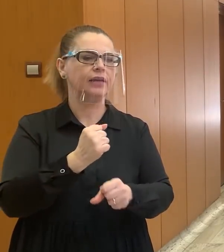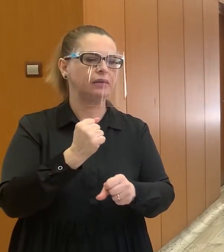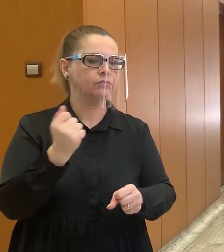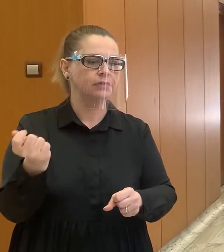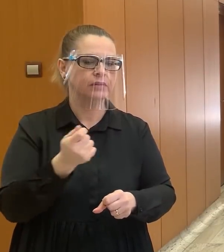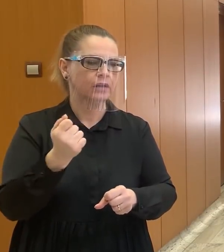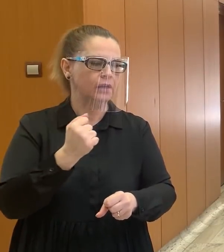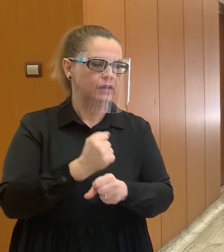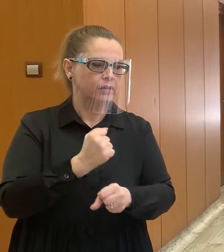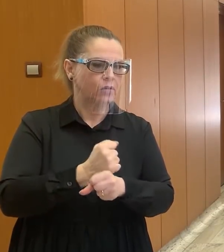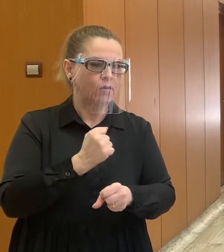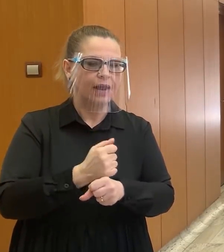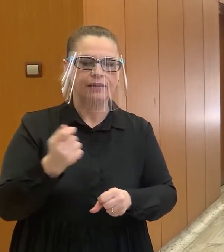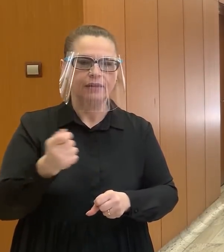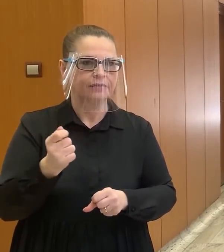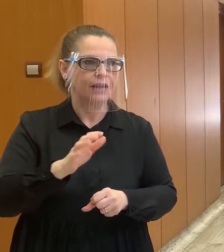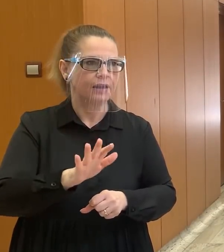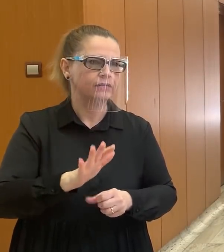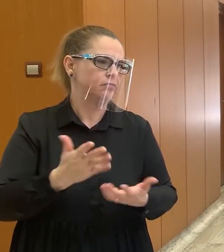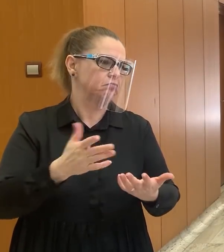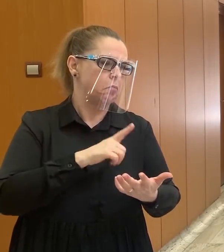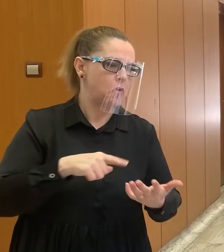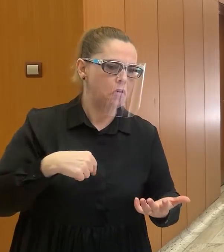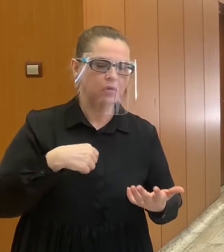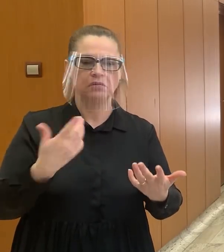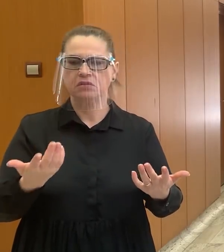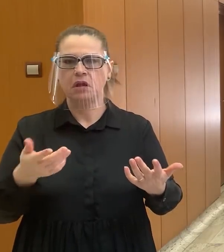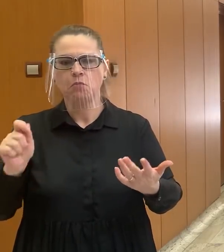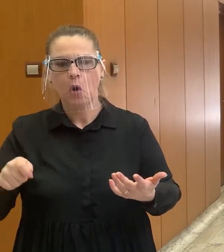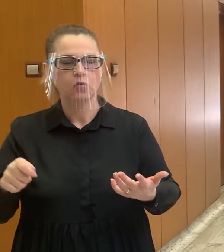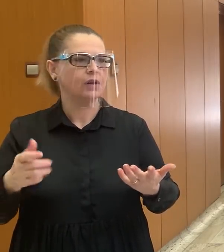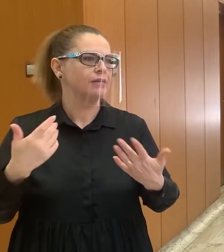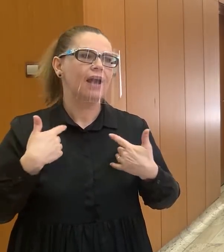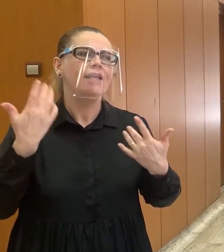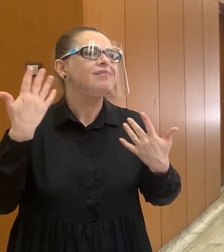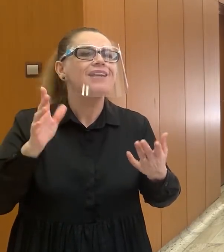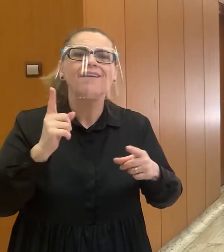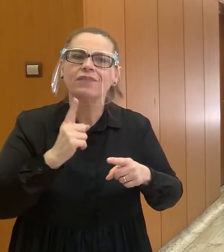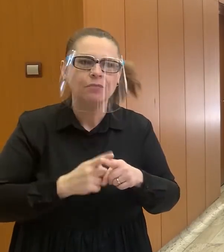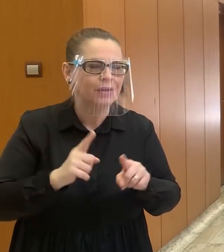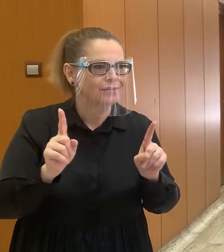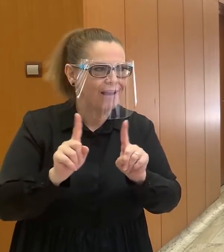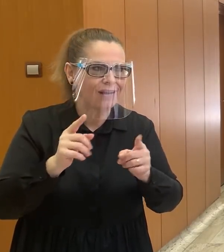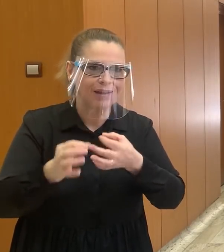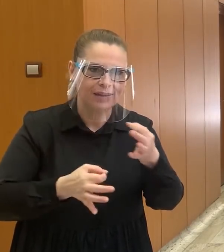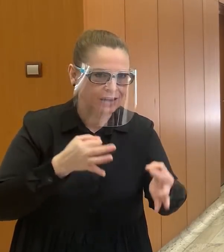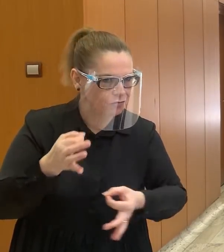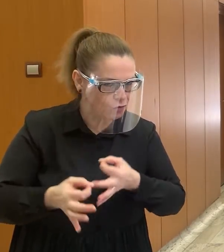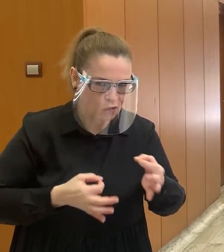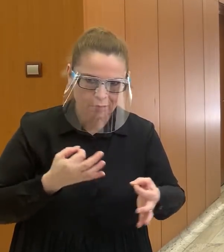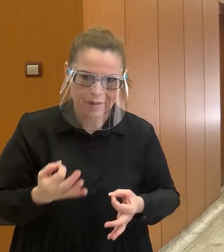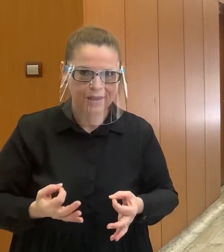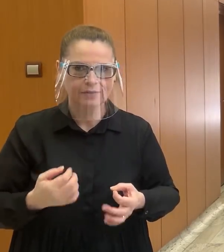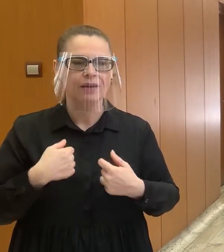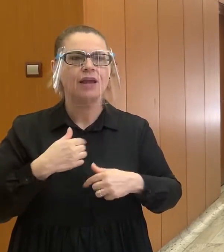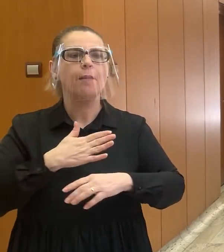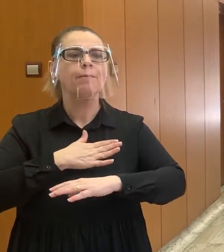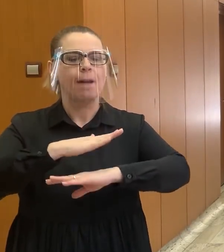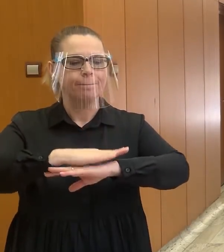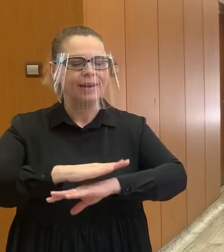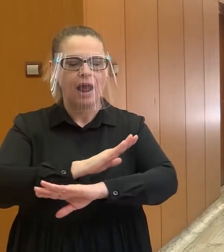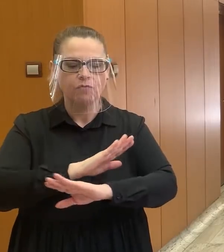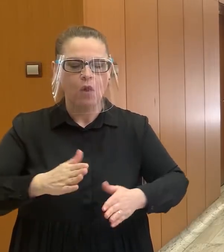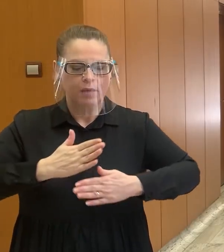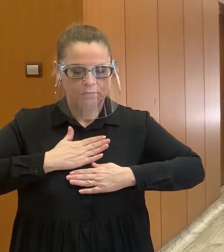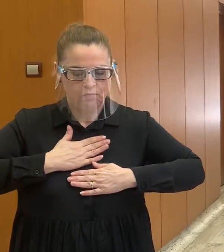pravdepodobne niektoré orgány prokuratúry. Neviem presne, o aké informácie ide, keďže ja sa môžem oboznamovať iba s tými, ktoré